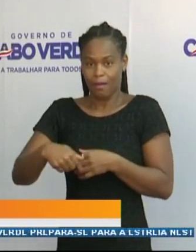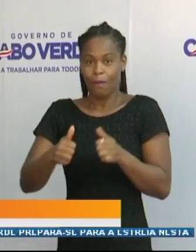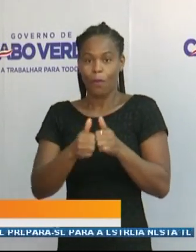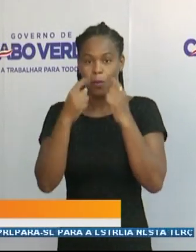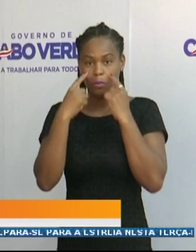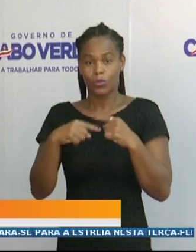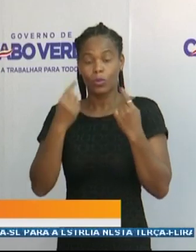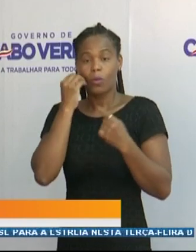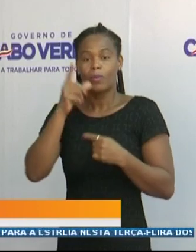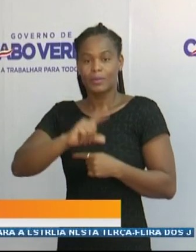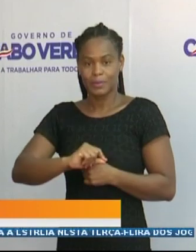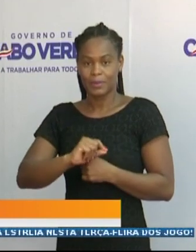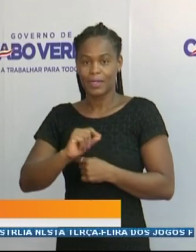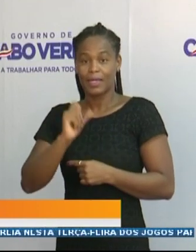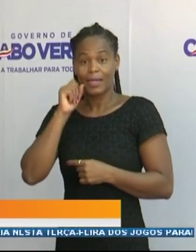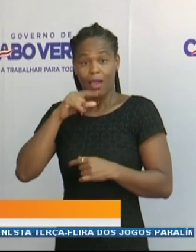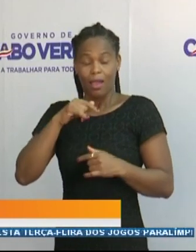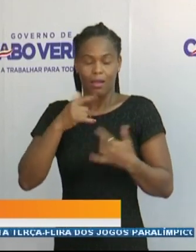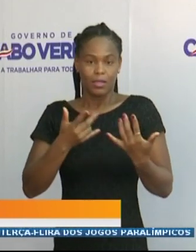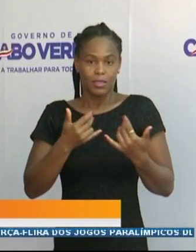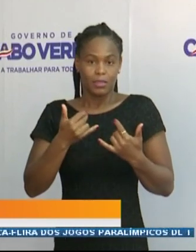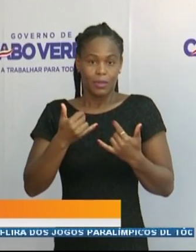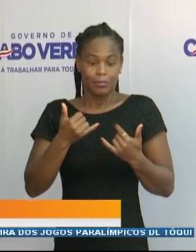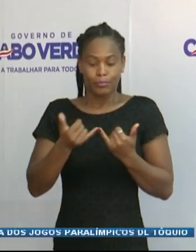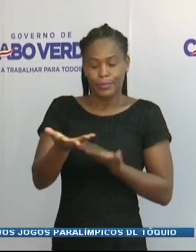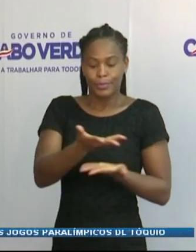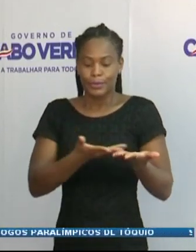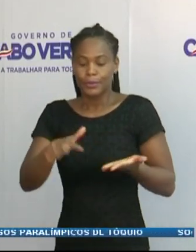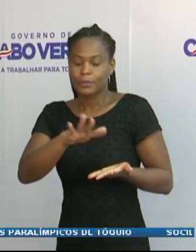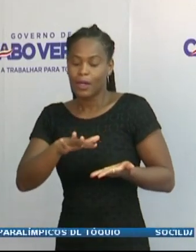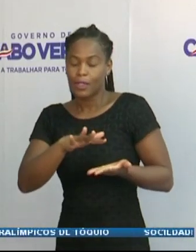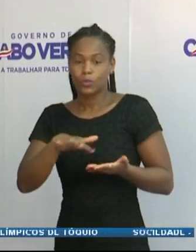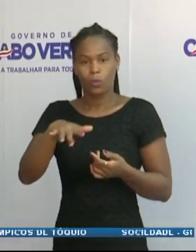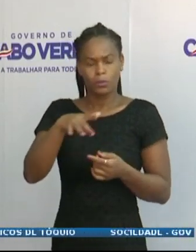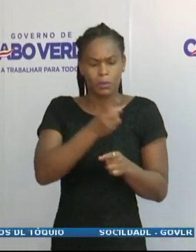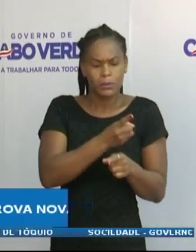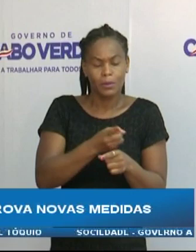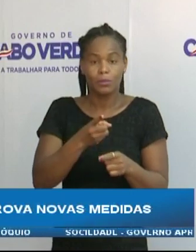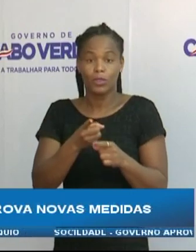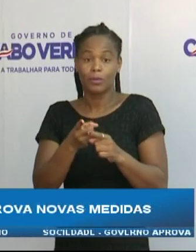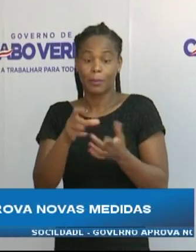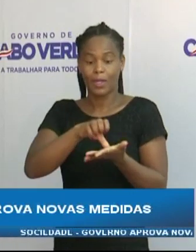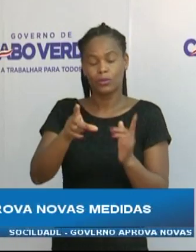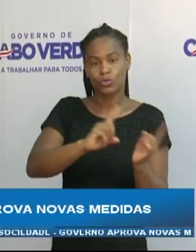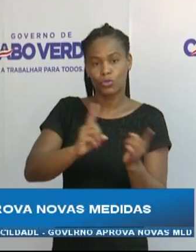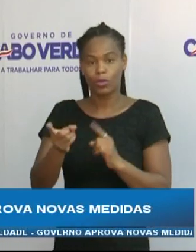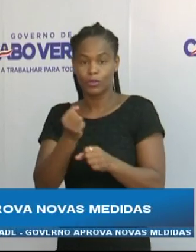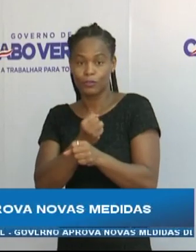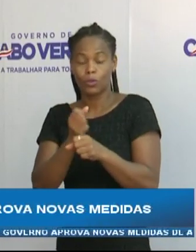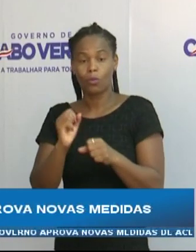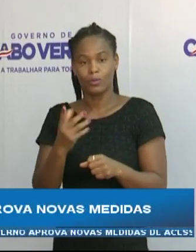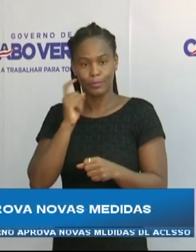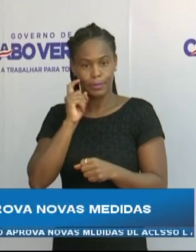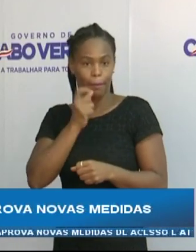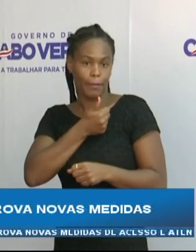bem assim como aos que com eles partilham espaços de uso comum e meios de transporte de serviço enquanto medida